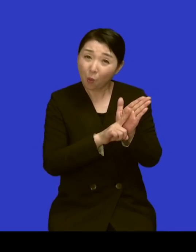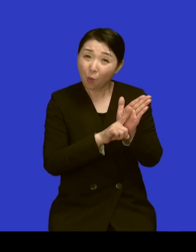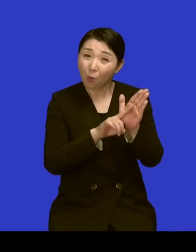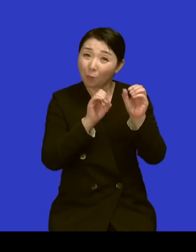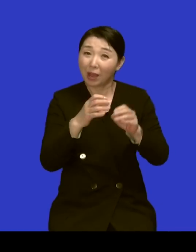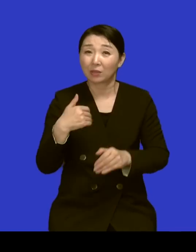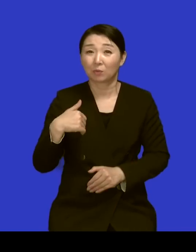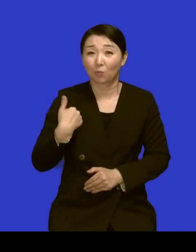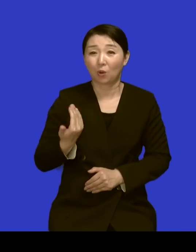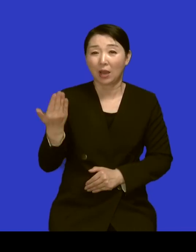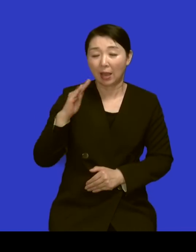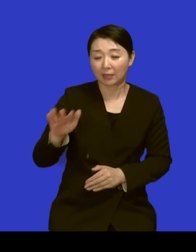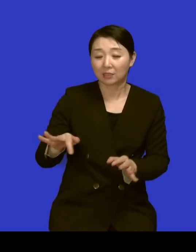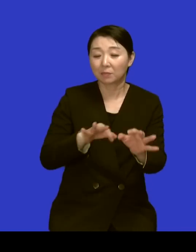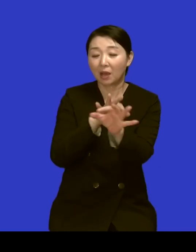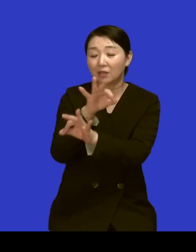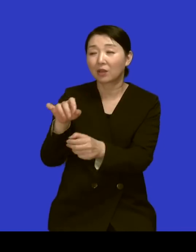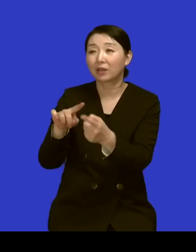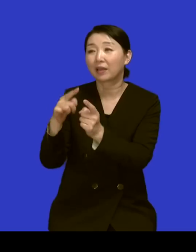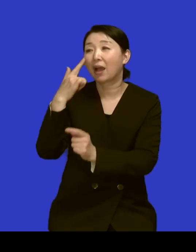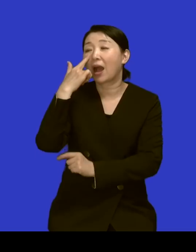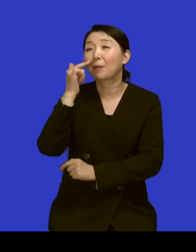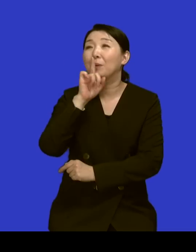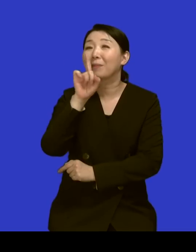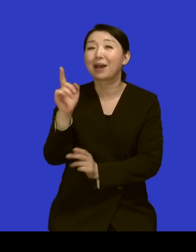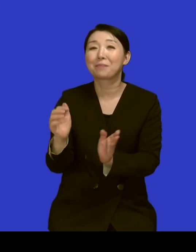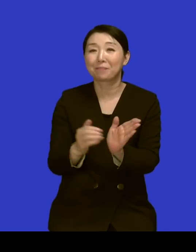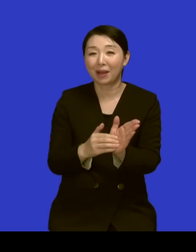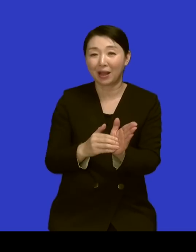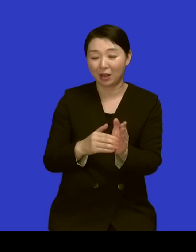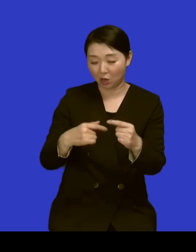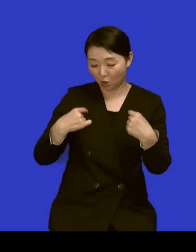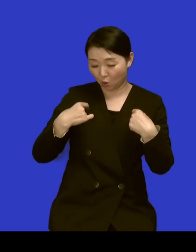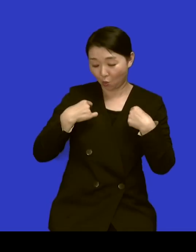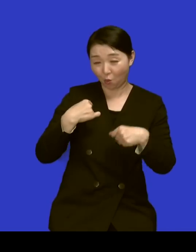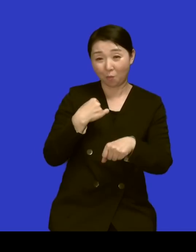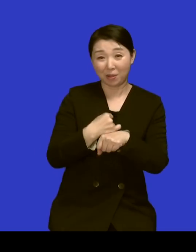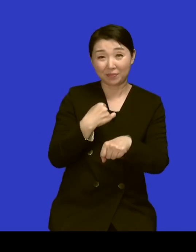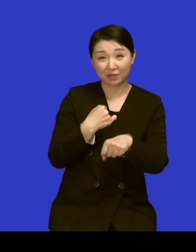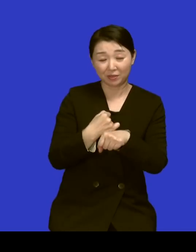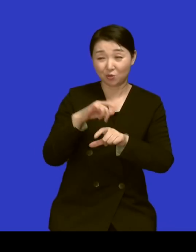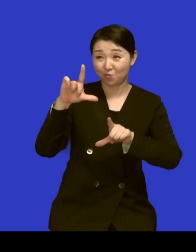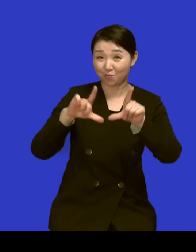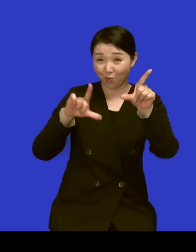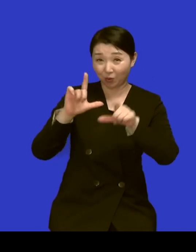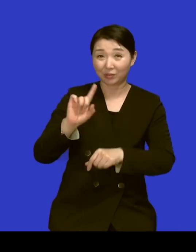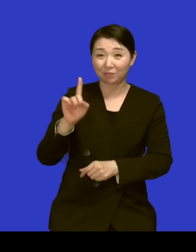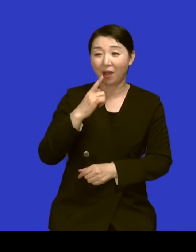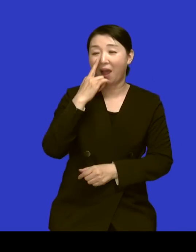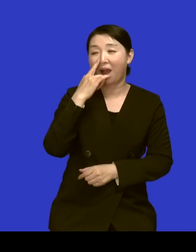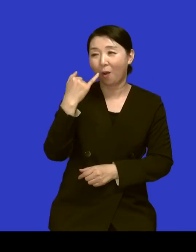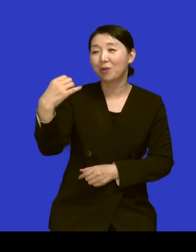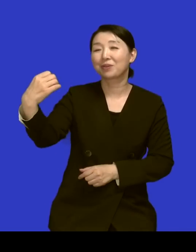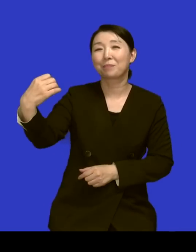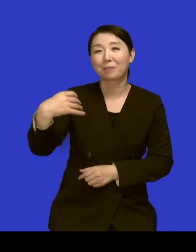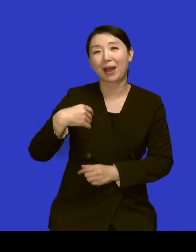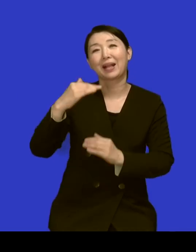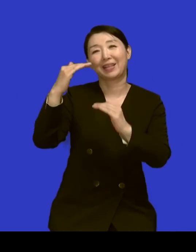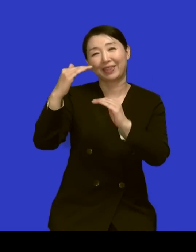원칙은 아버님 말씀이고 네 옷을 만드는 그 자세는 어머님이 말씀하셨던 혼을